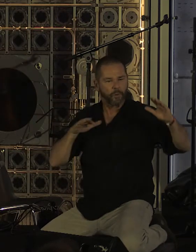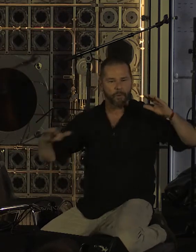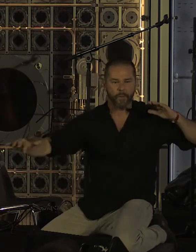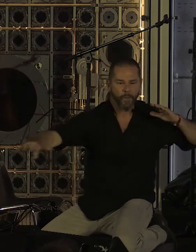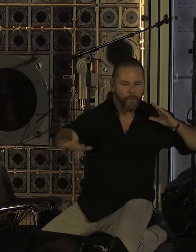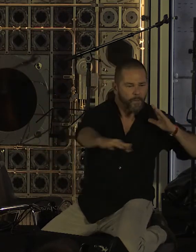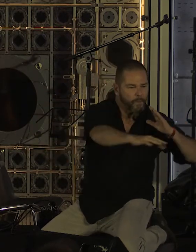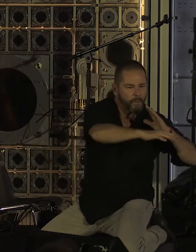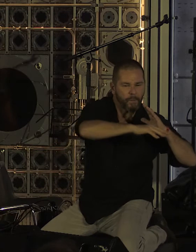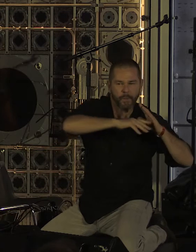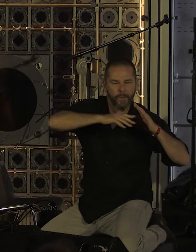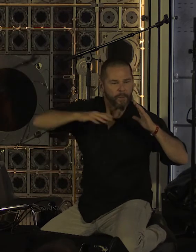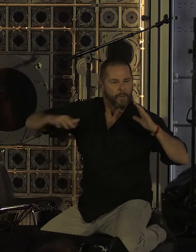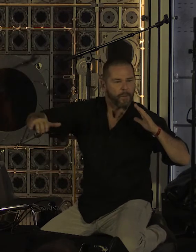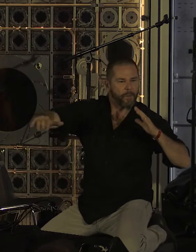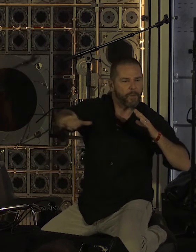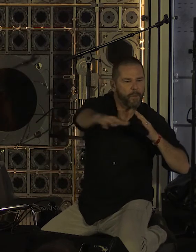perles Fera un miroir pour la nuit